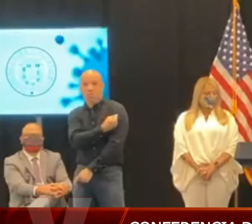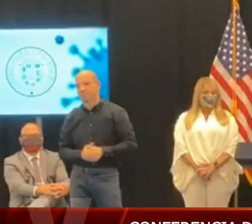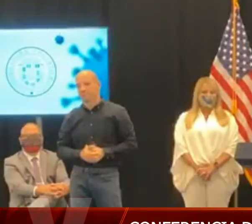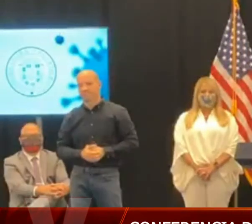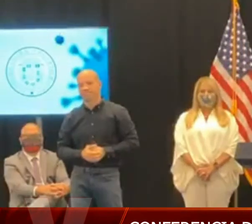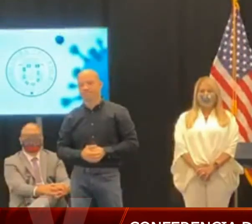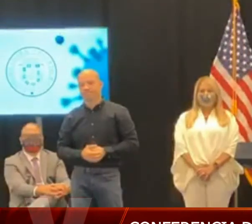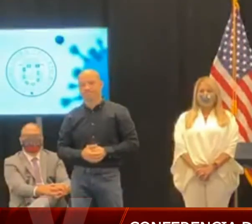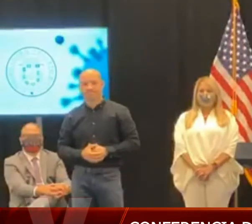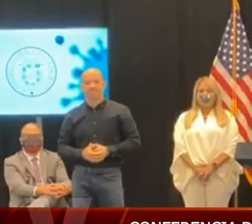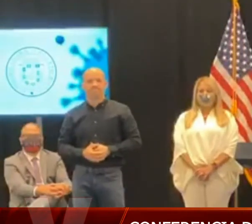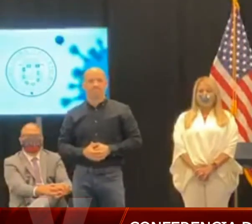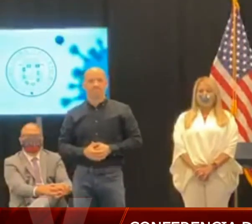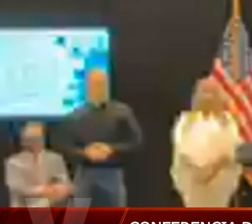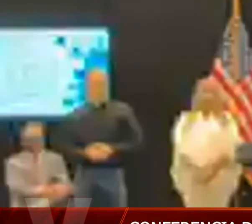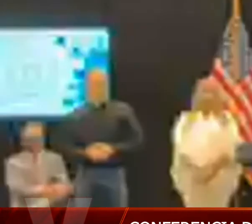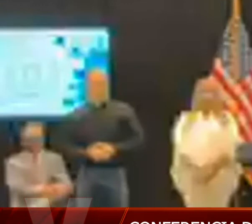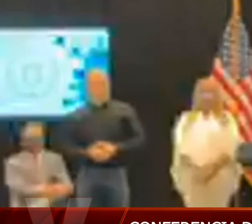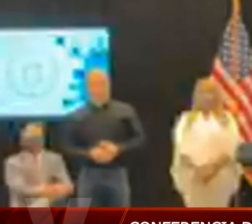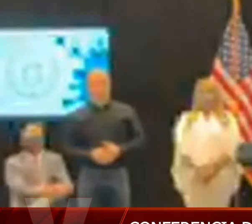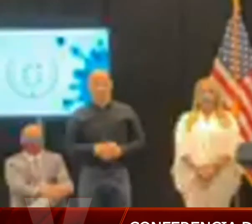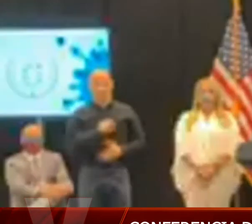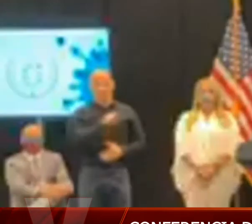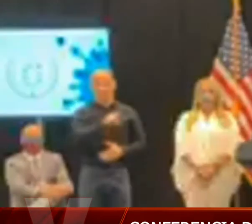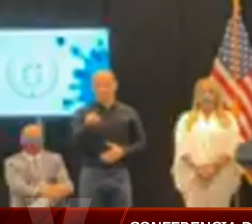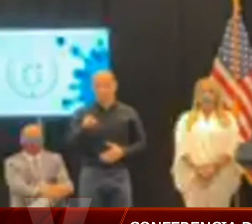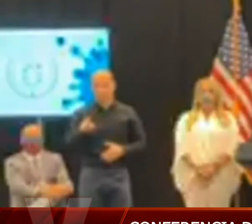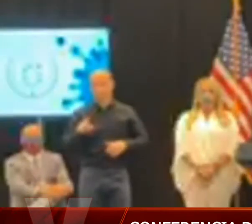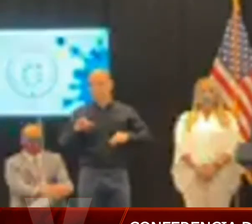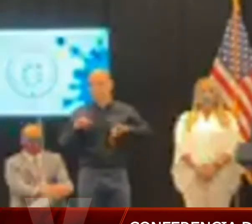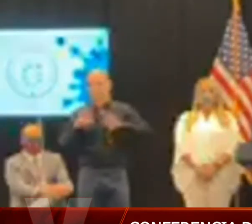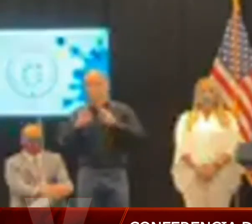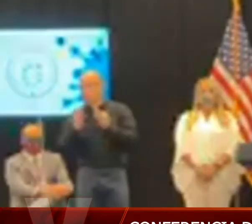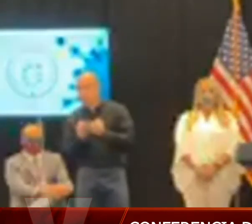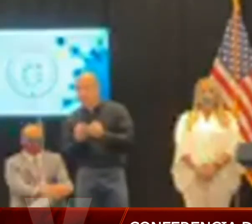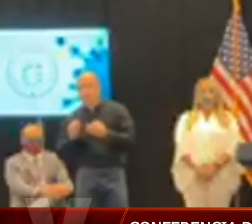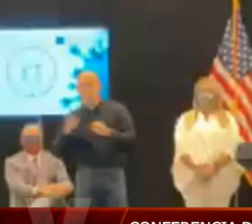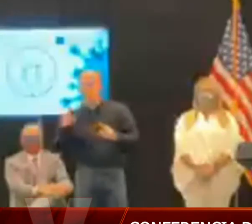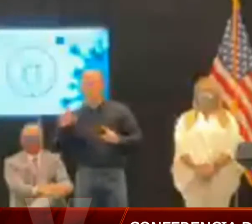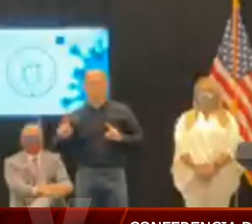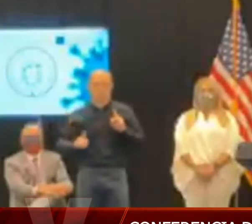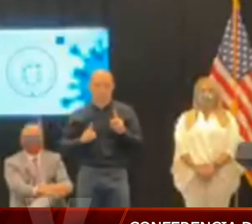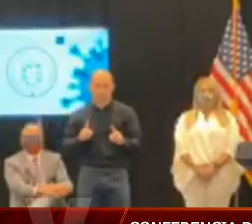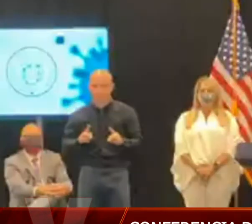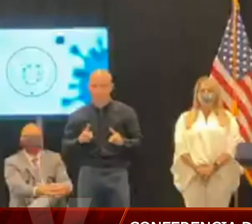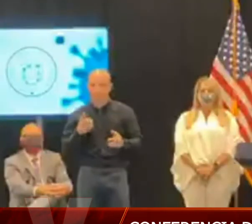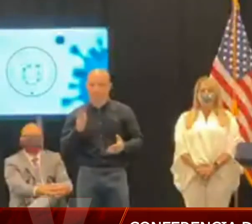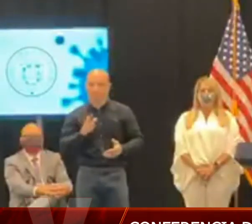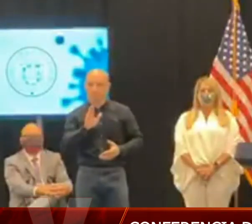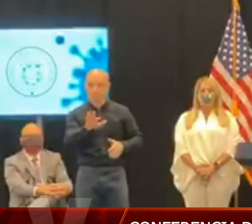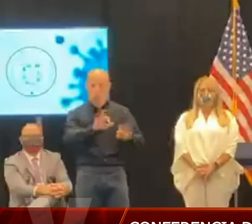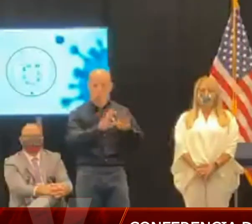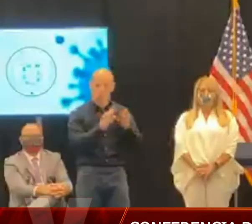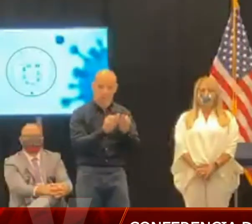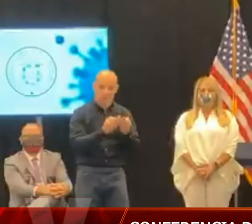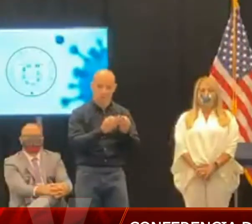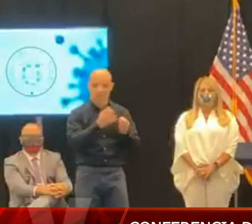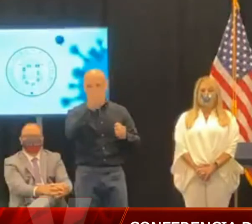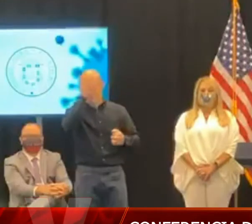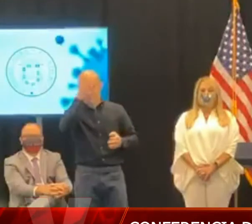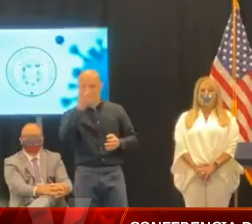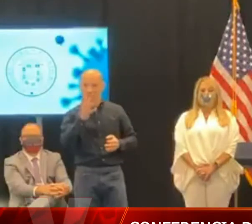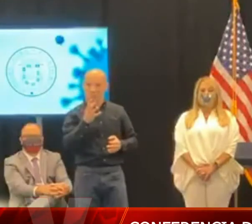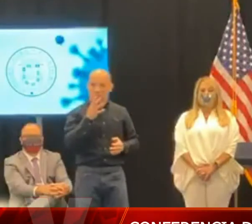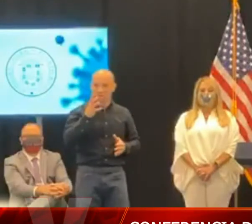Gracias a todas las familias de Puerto Rico que han sufrido la pérdida de un ser querido por motivo del COVID